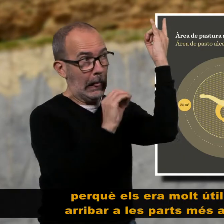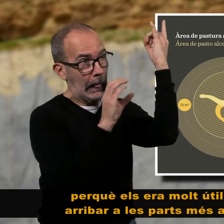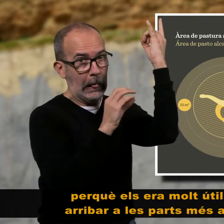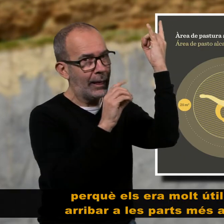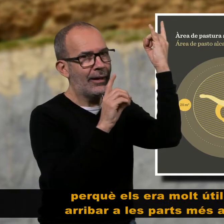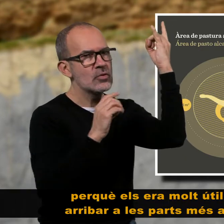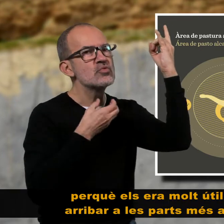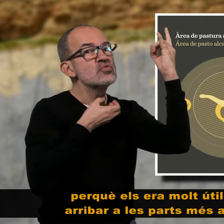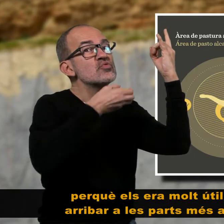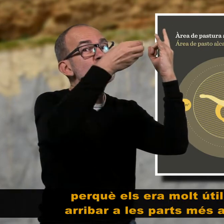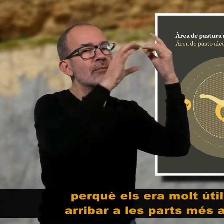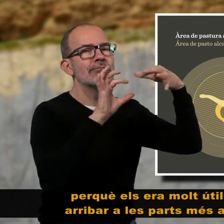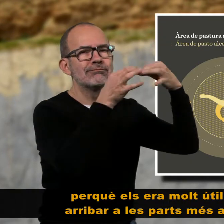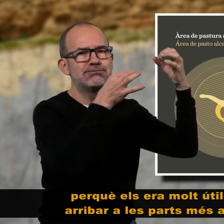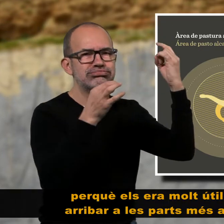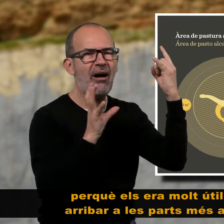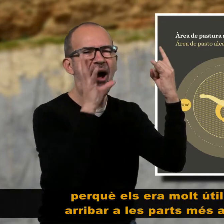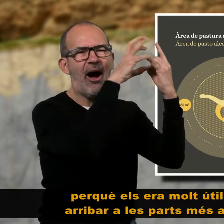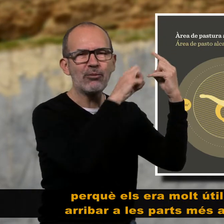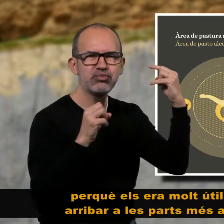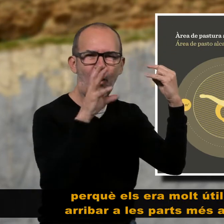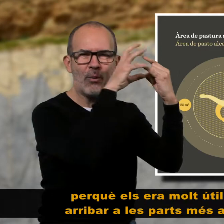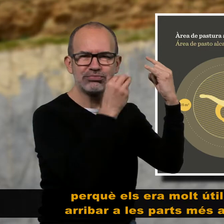útil per aconseguir arribar a les parts més altes dels arbres.